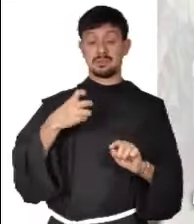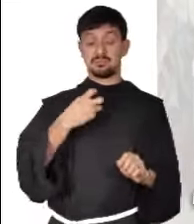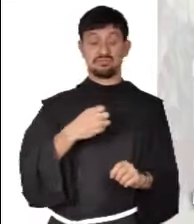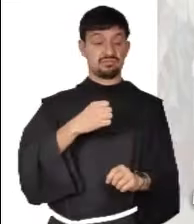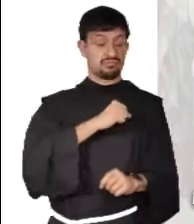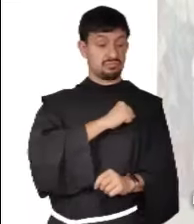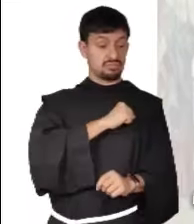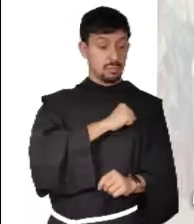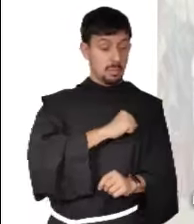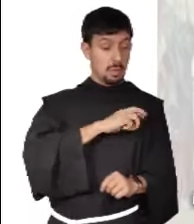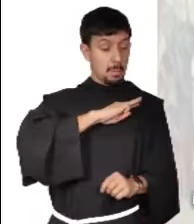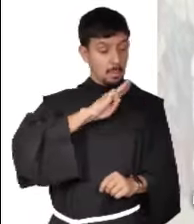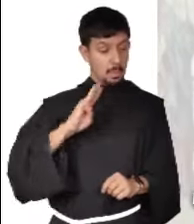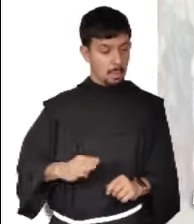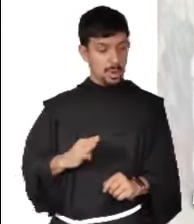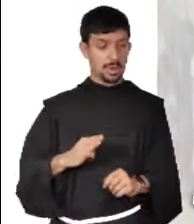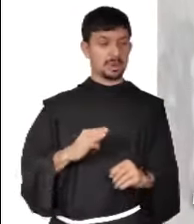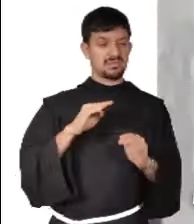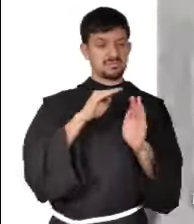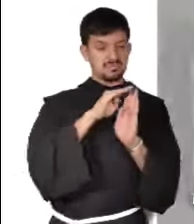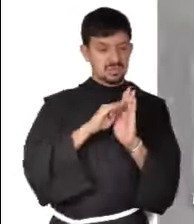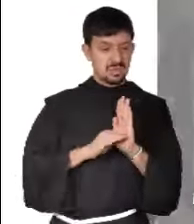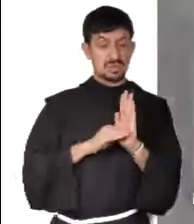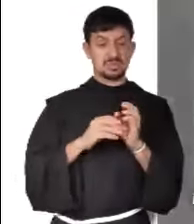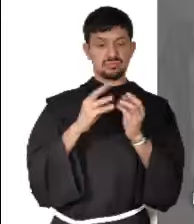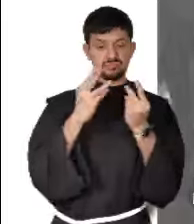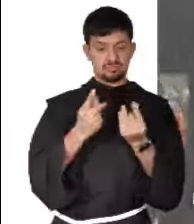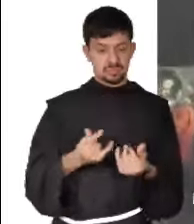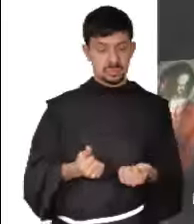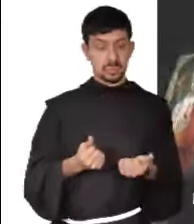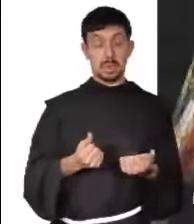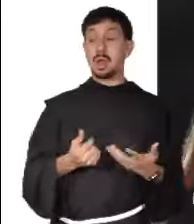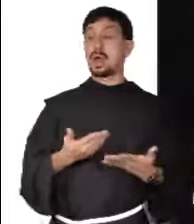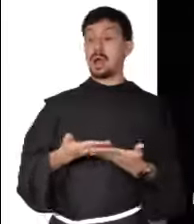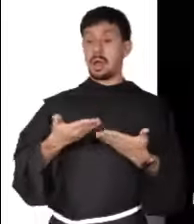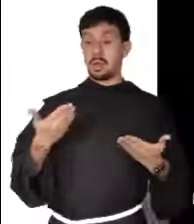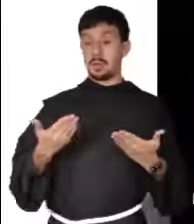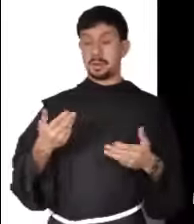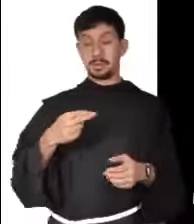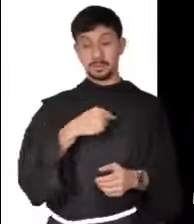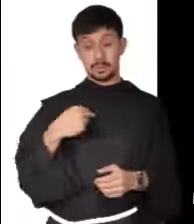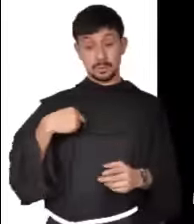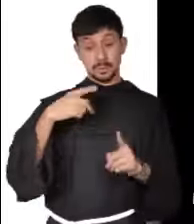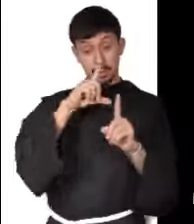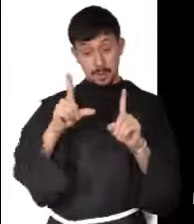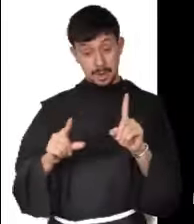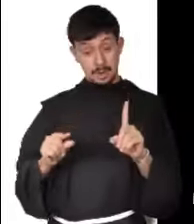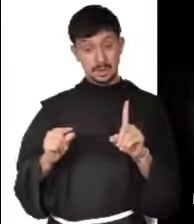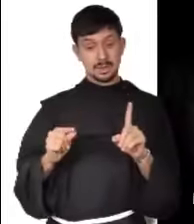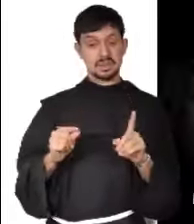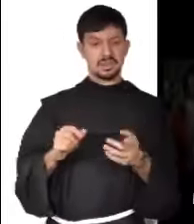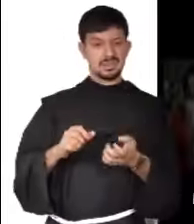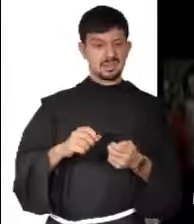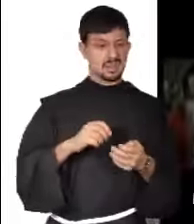provoca muerte, atraso y destrucción. Nadie tiene derecho a sembrar un estado de miedo y de muerte